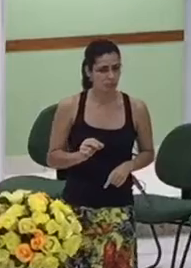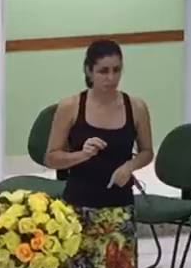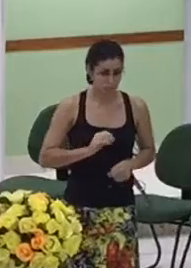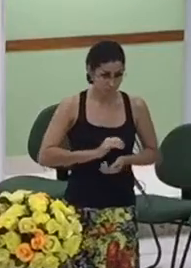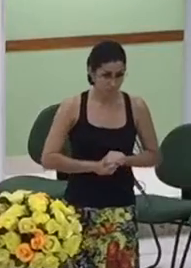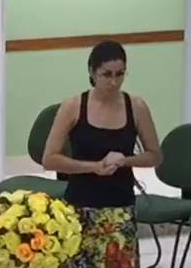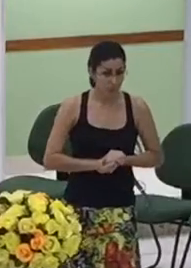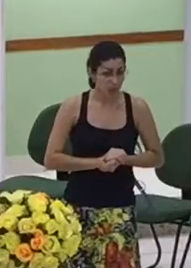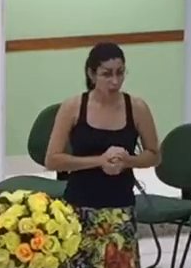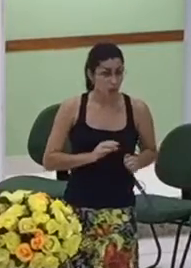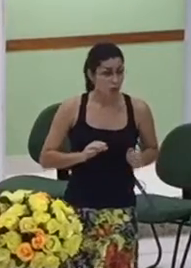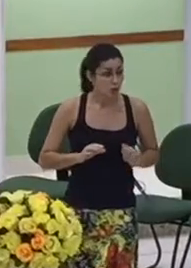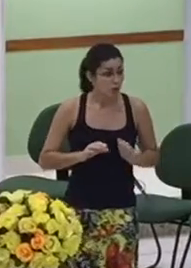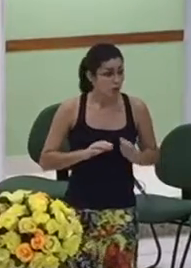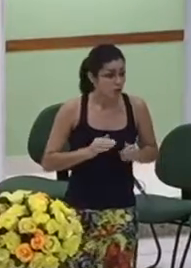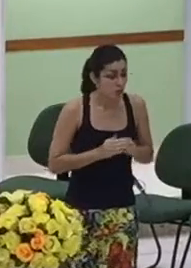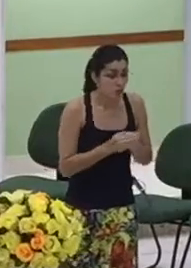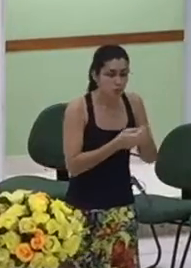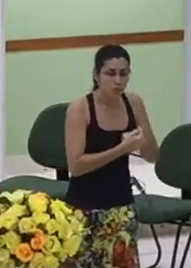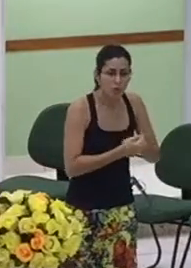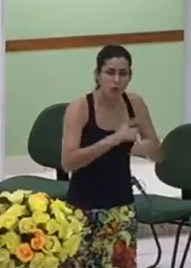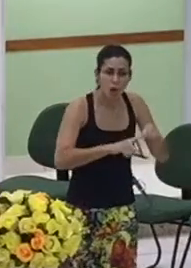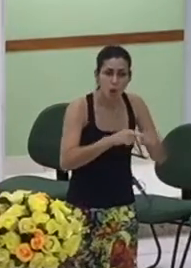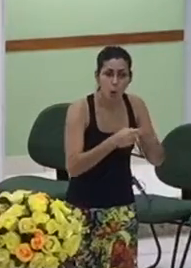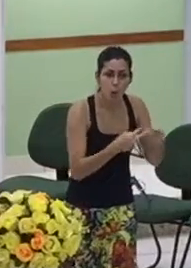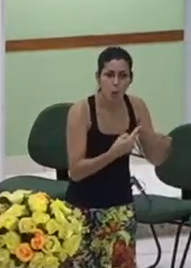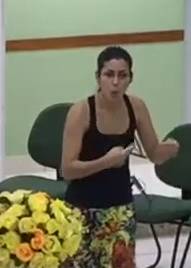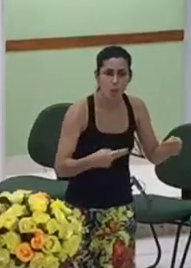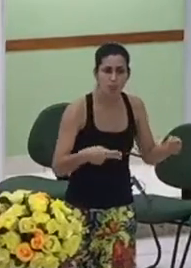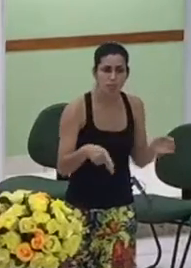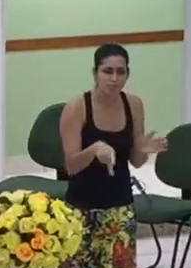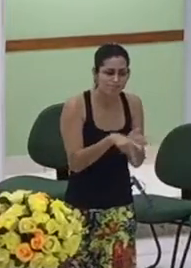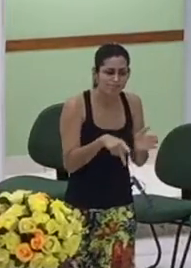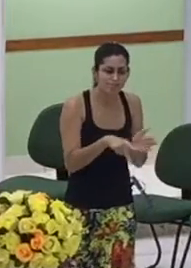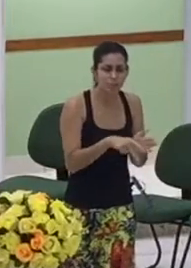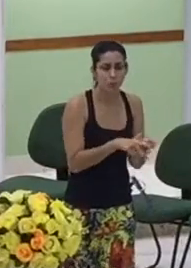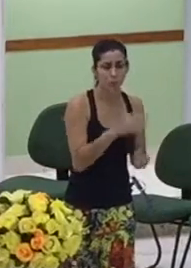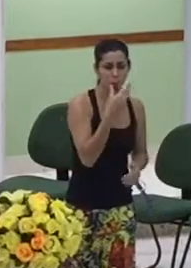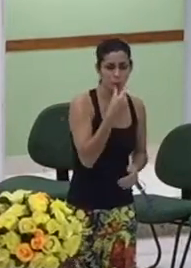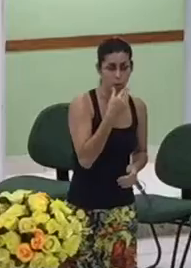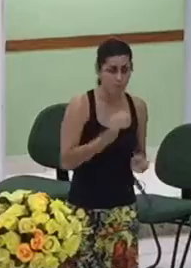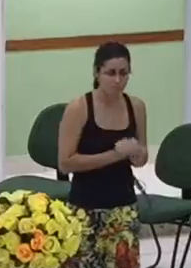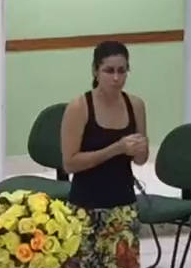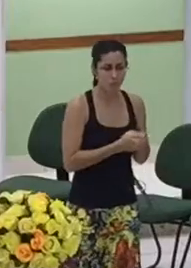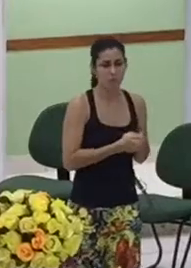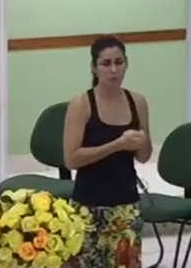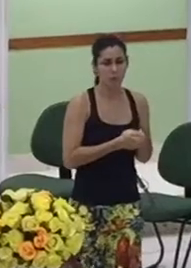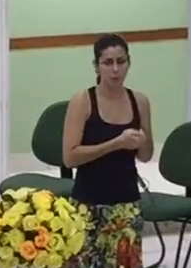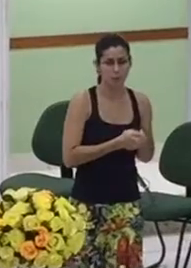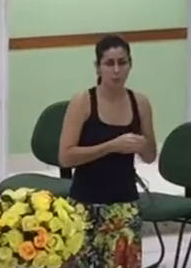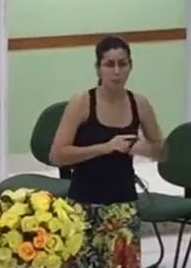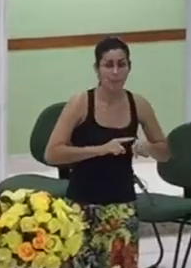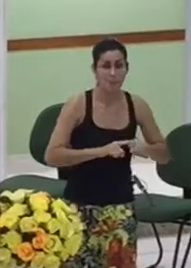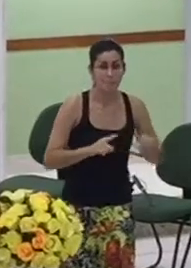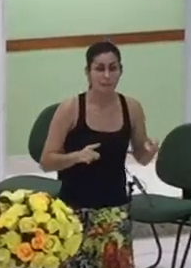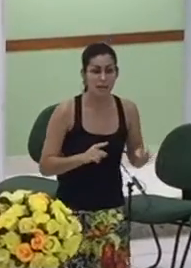está grávida tentam então matar essa mulher mas antes dela ser assassinada ela pega então os